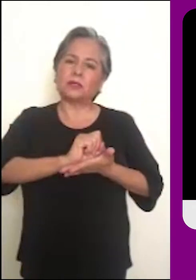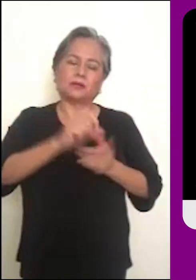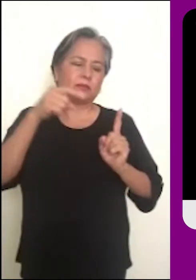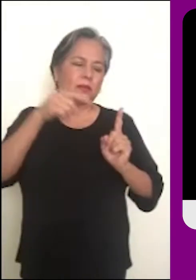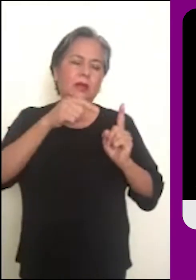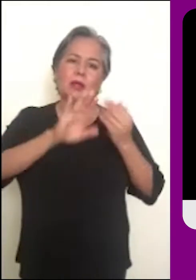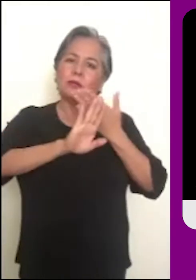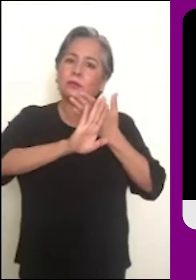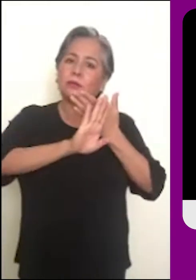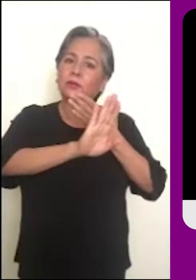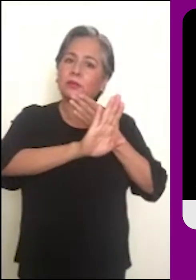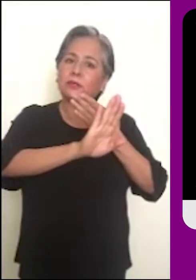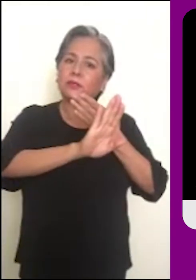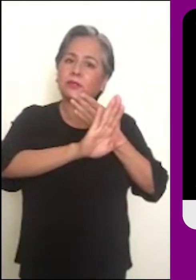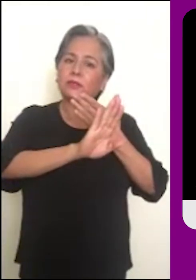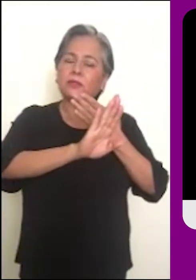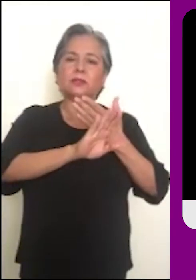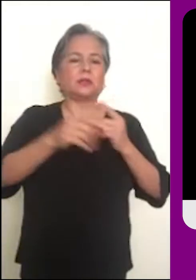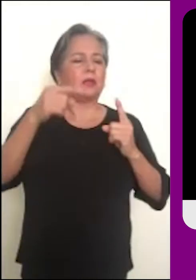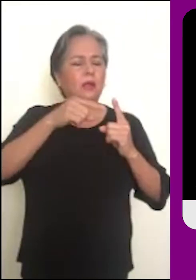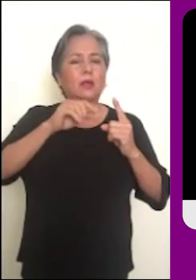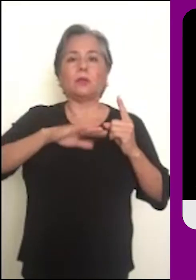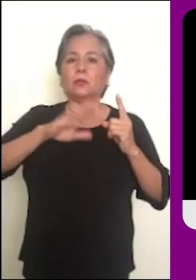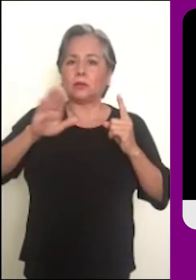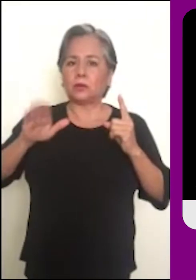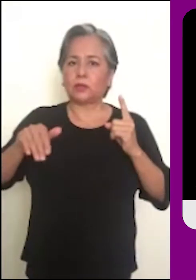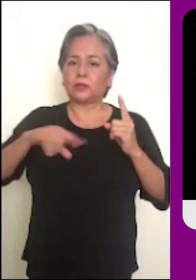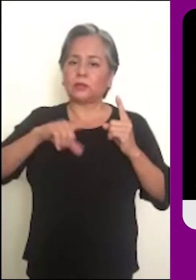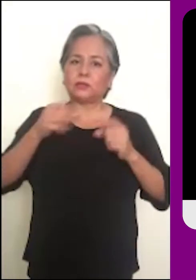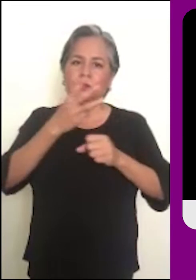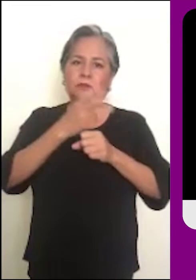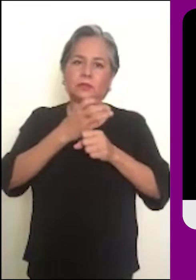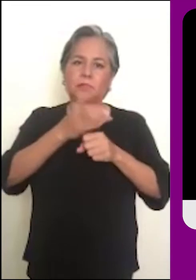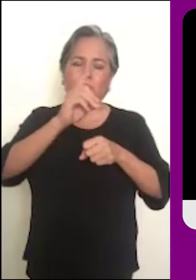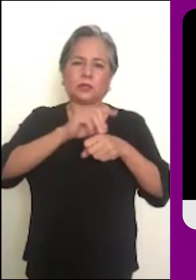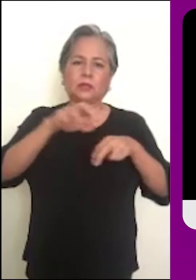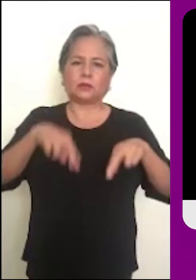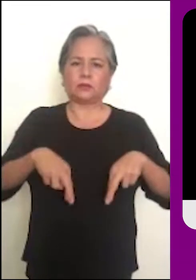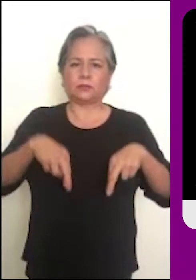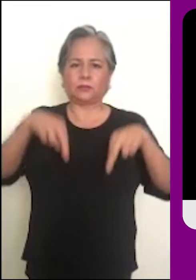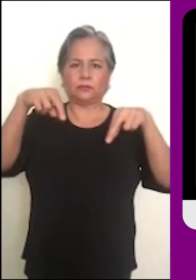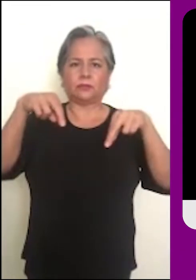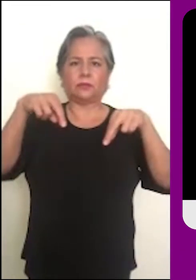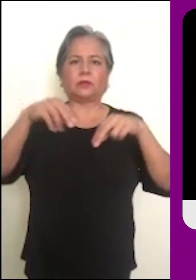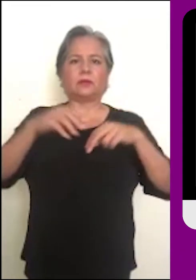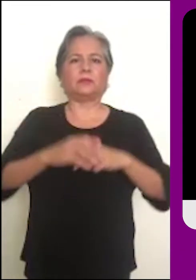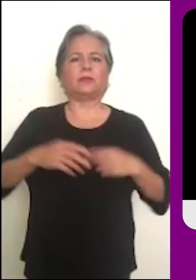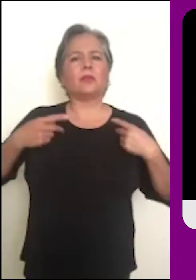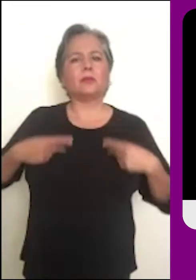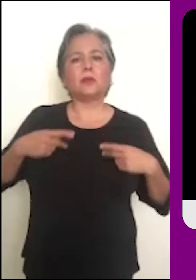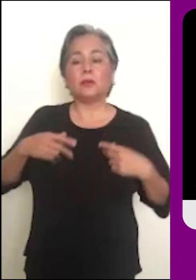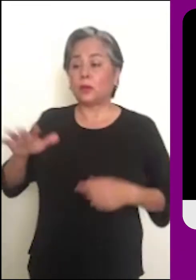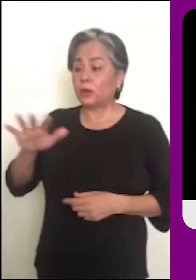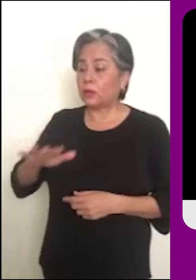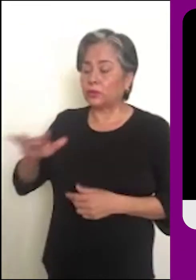los sumos sacerdotes y los escribas, que sea entregado a la muerte y que resucite al tercer día.